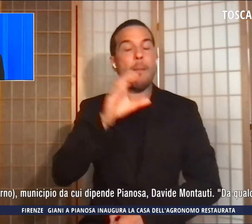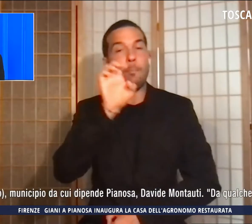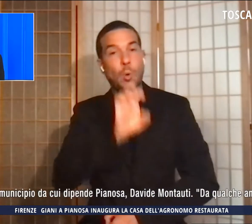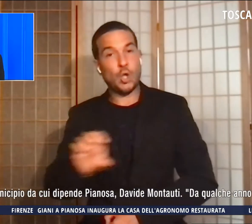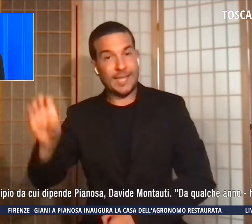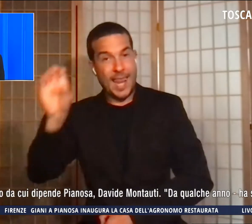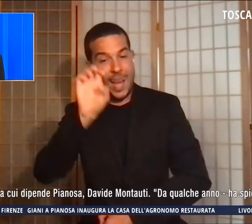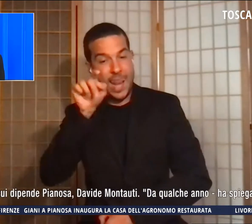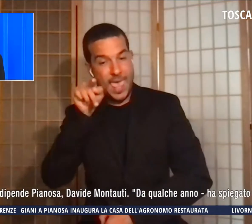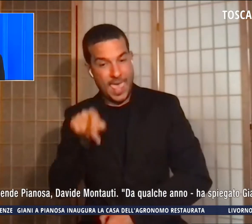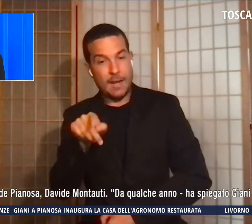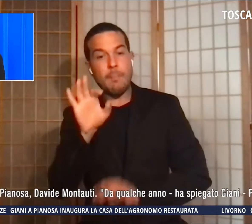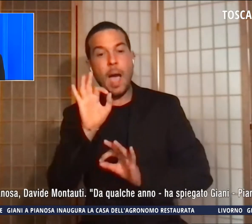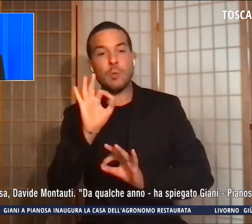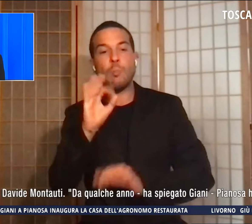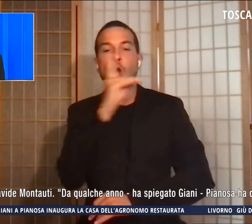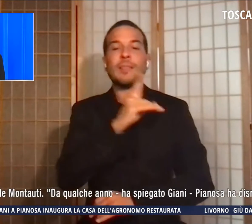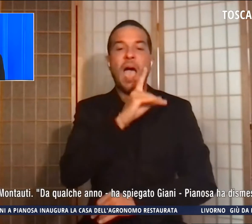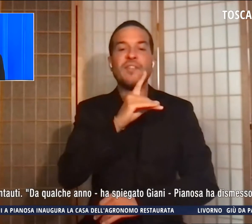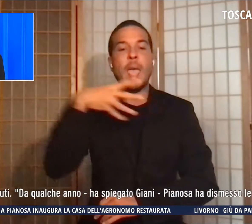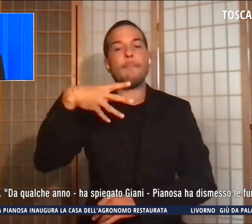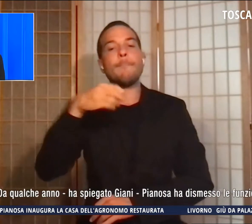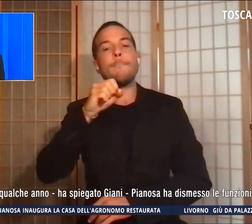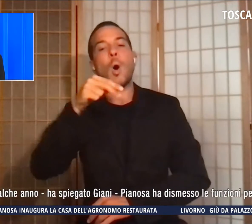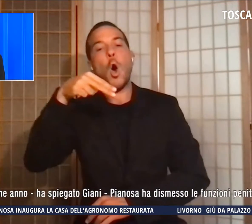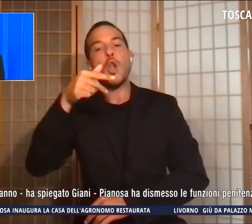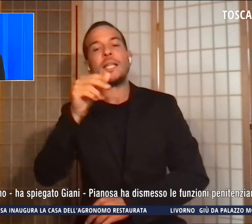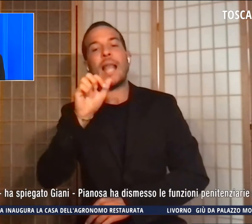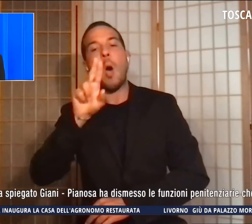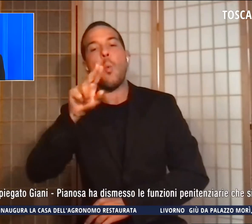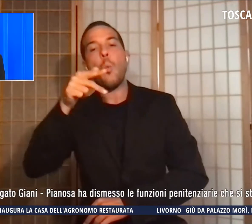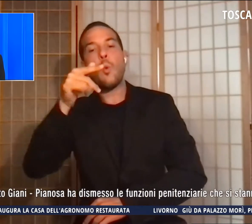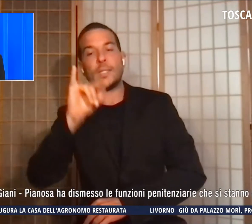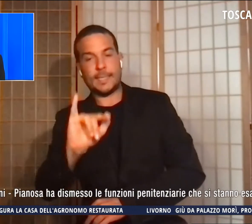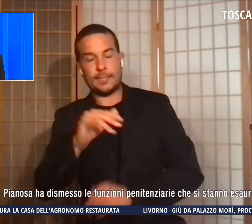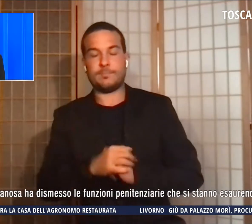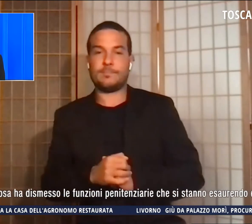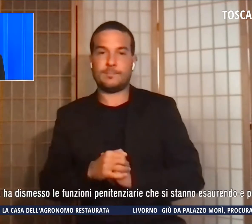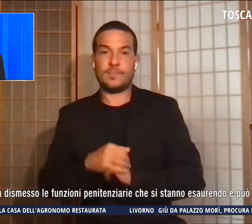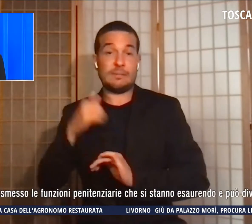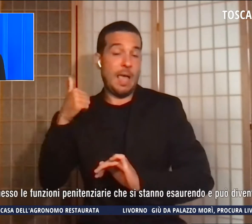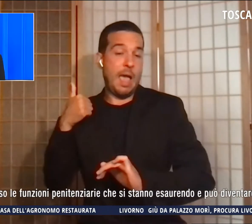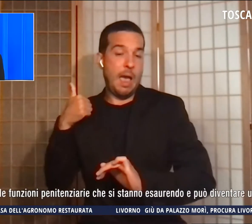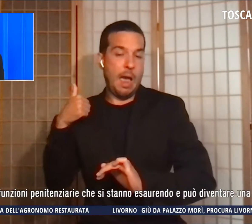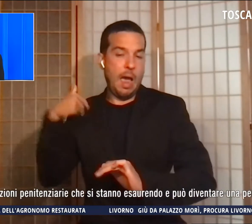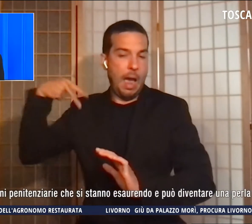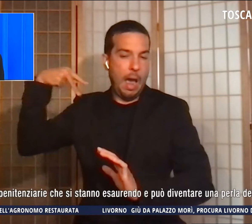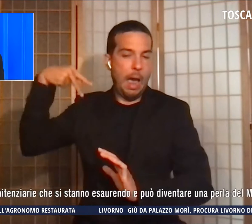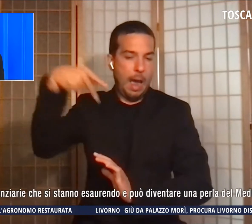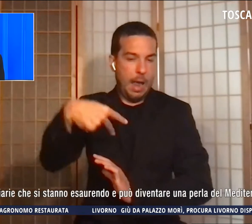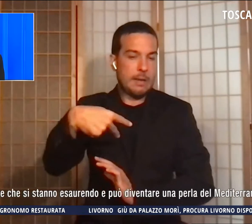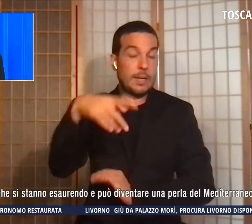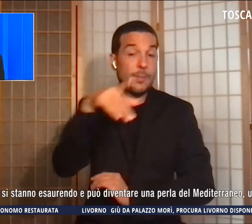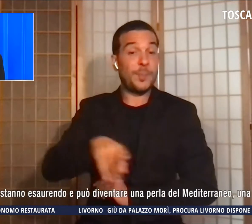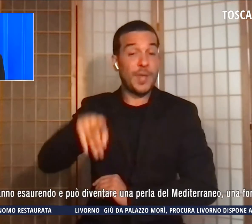Davide Montauti. Da qualche anno, ha spiegato Gianni, Pianosa ha dismesso le funzioni